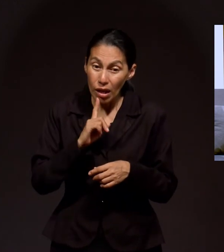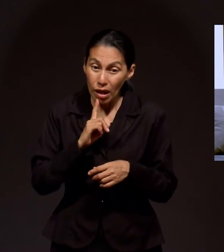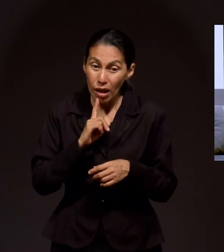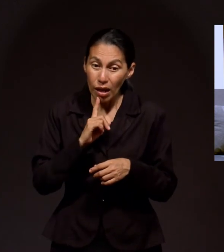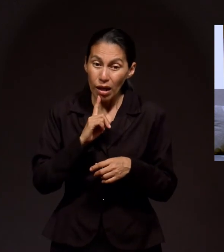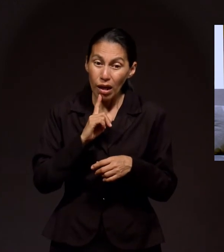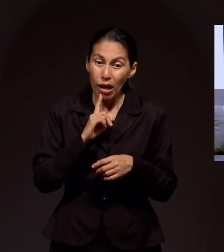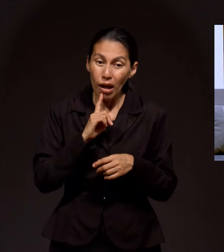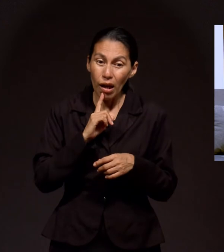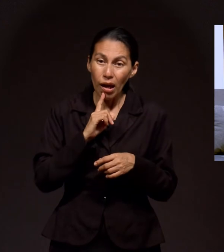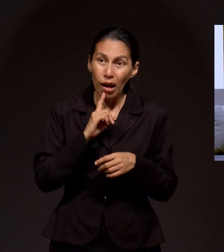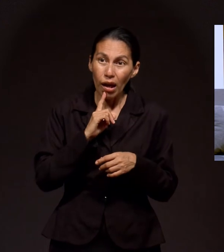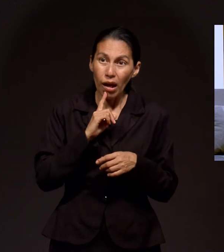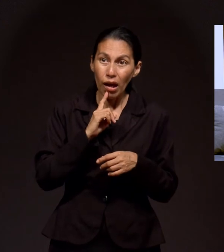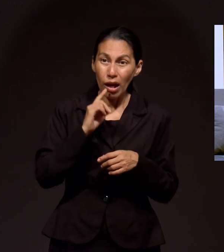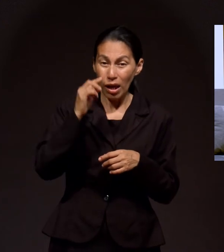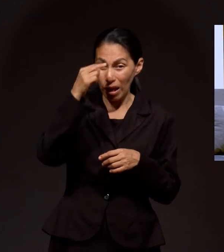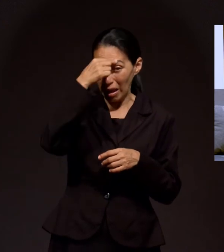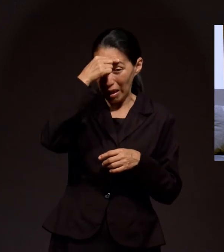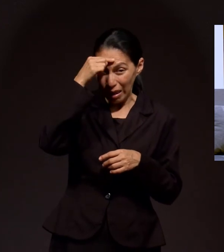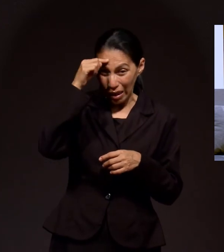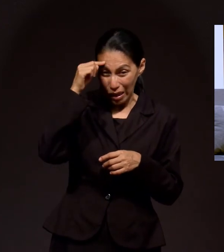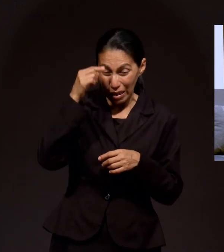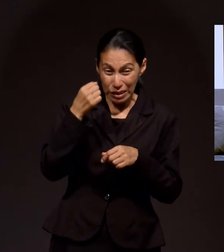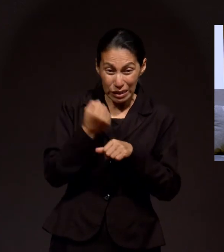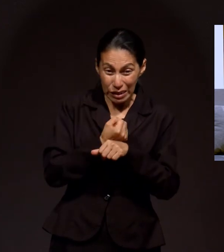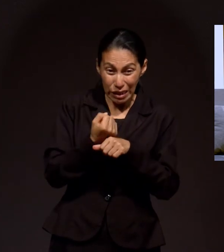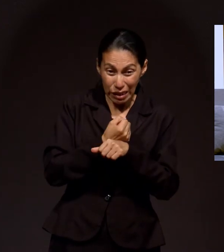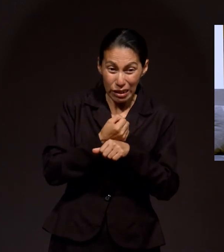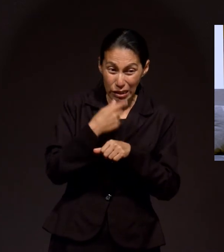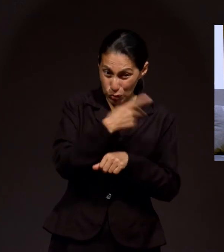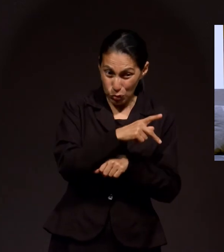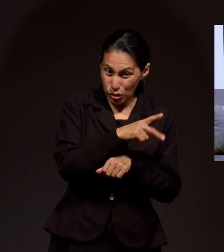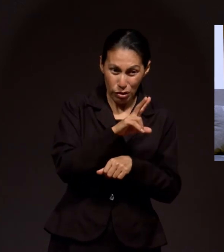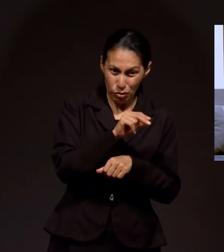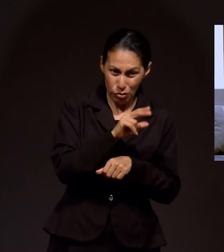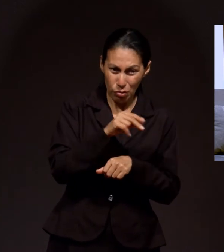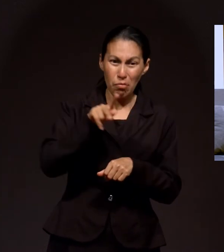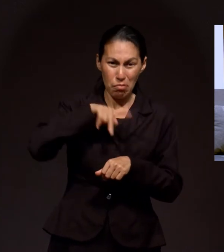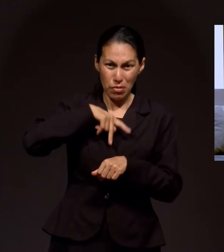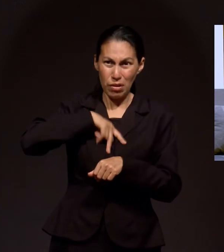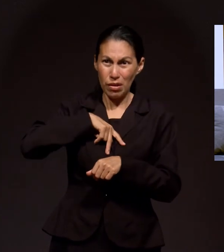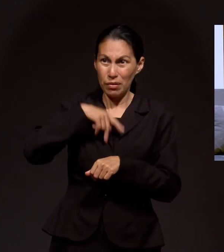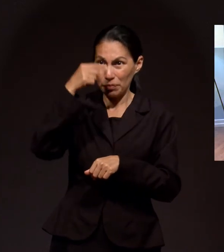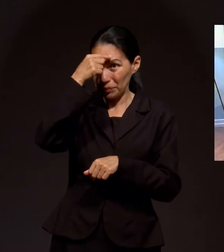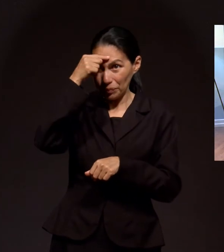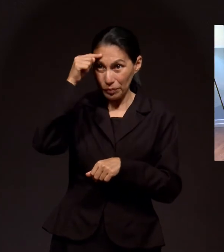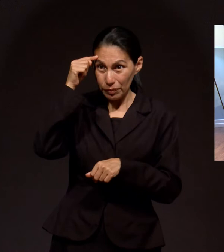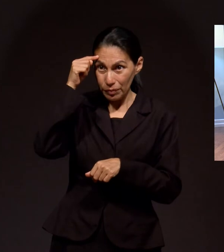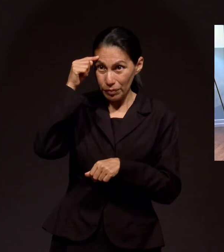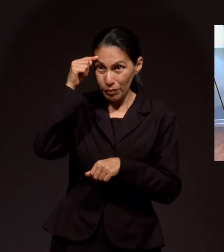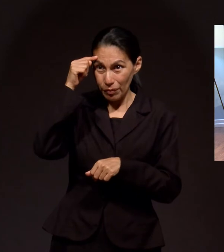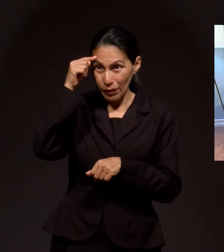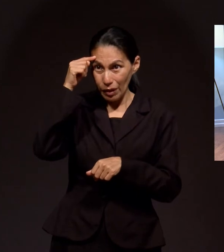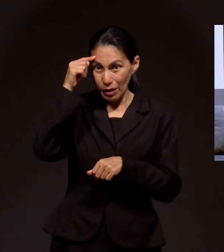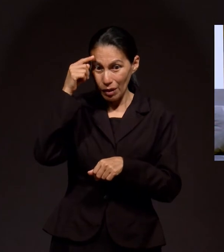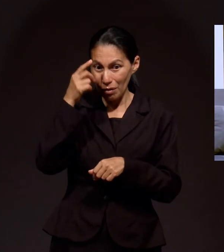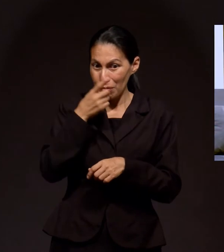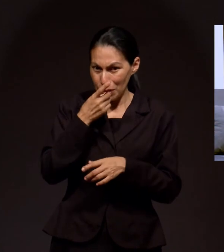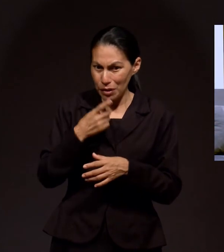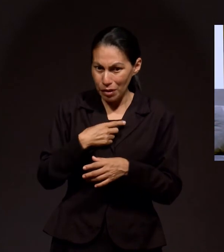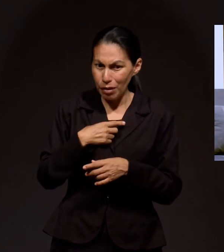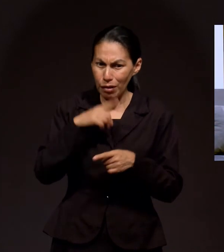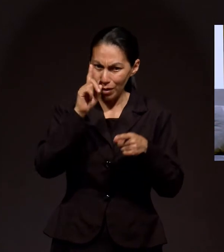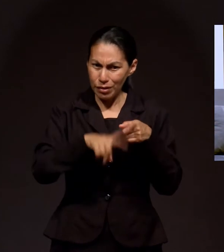cortó mi frente, mis manos, así que yo tenía esto abierto, dando sangre. Sí, esa cicatriz que por cierto me ofrecieron quitarmela